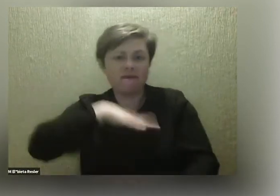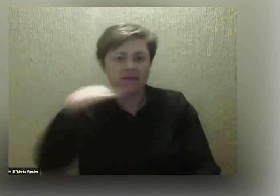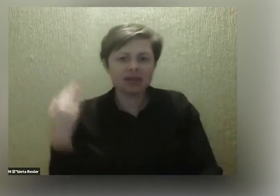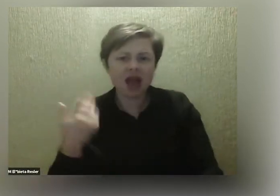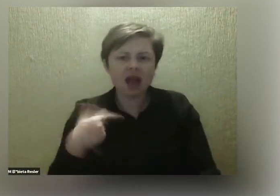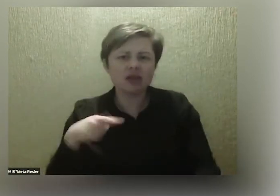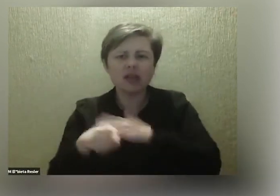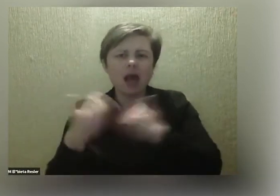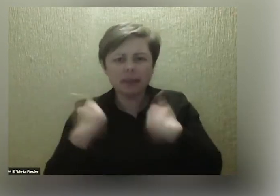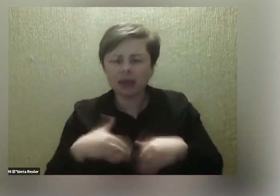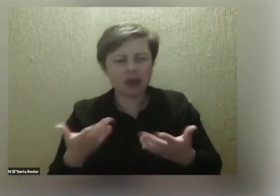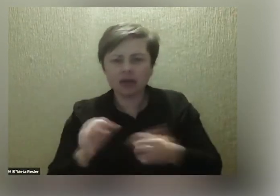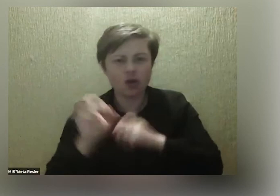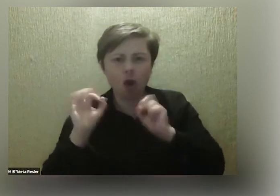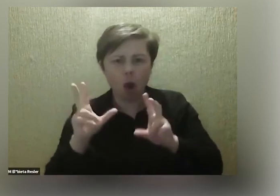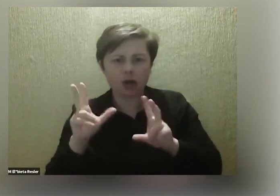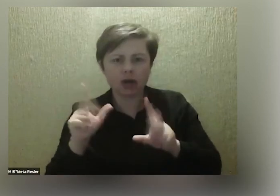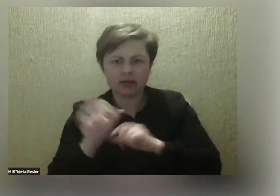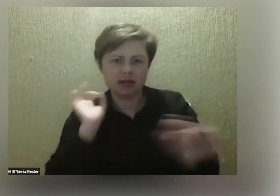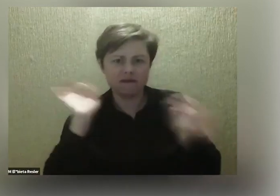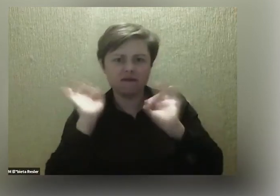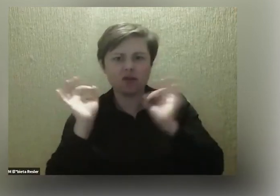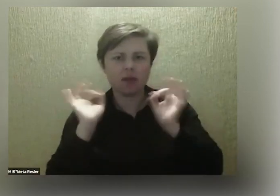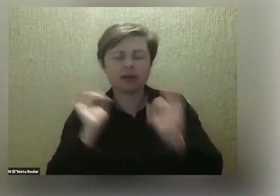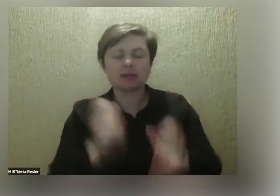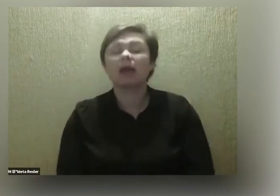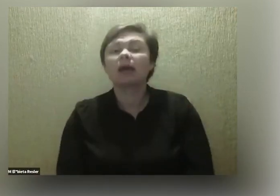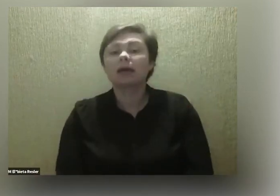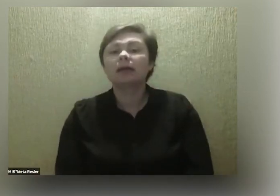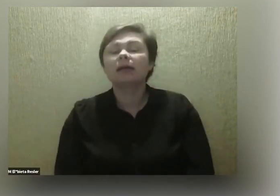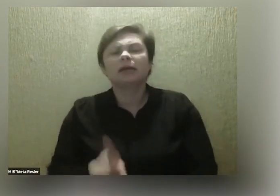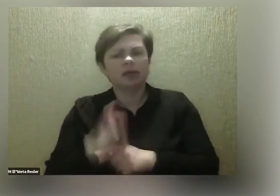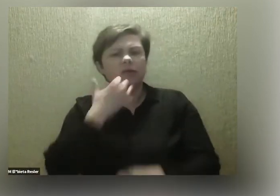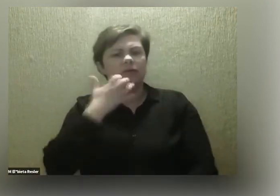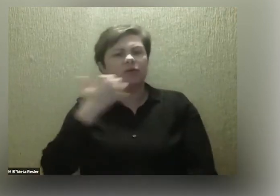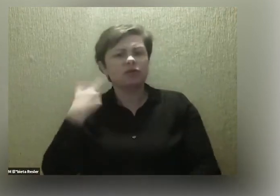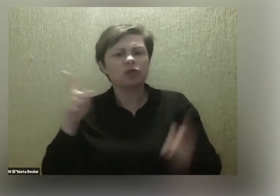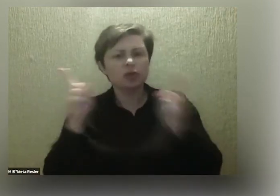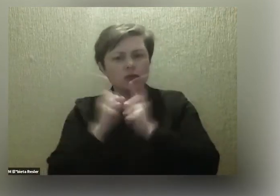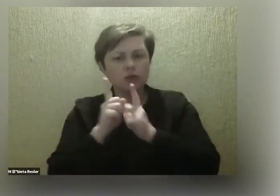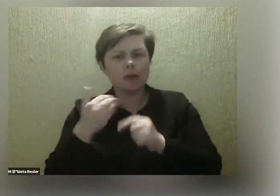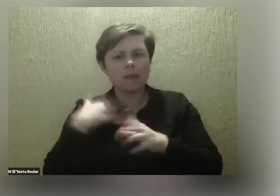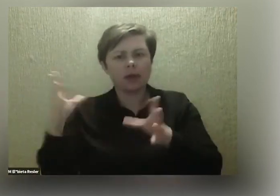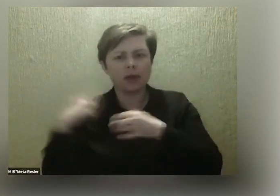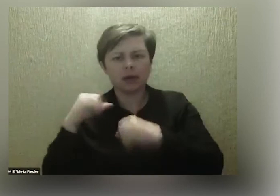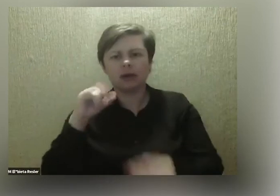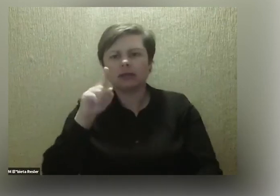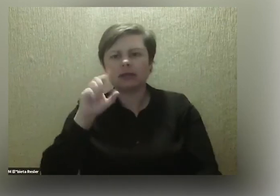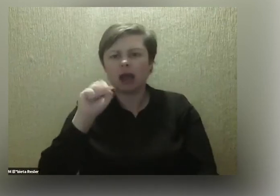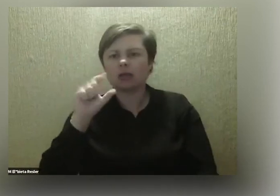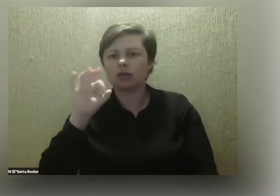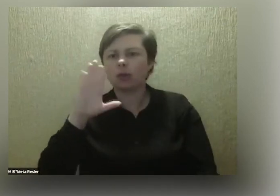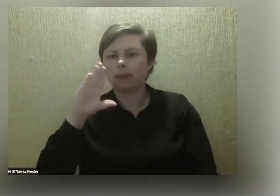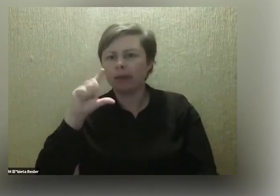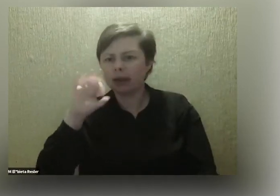informacja. Też na poprzednim spotkaniu była z nami Iza Sopalska z Fundacji